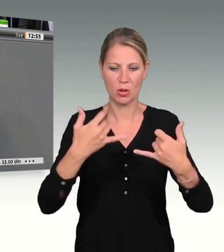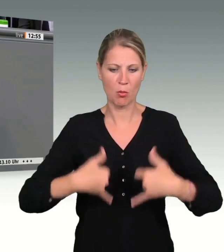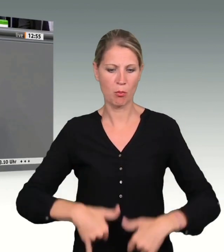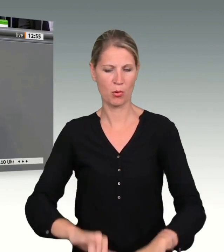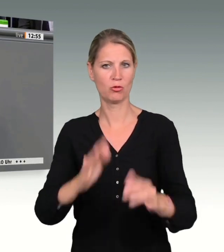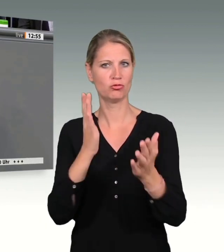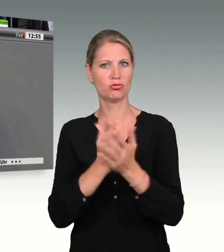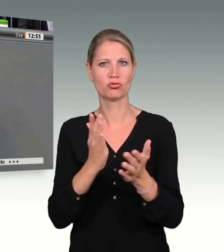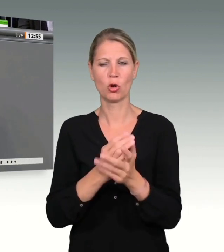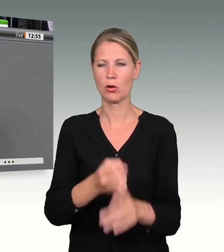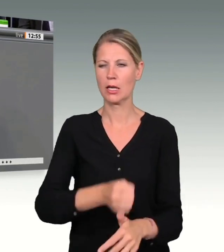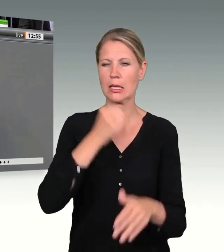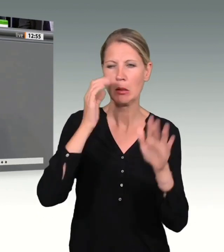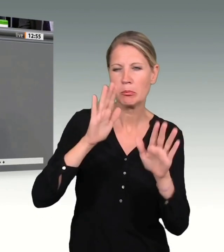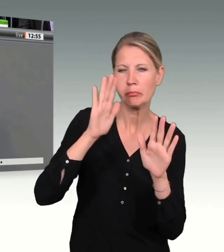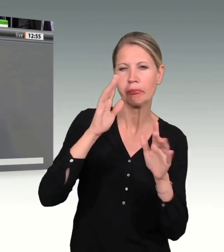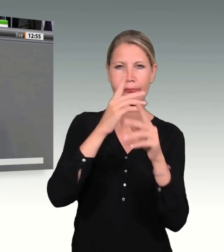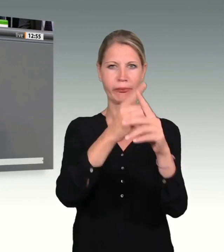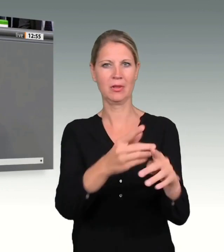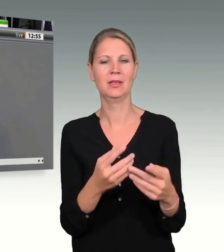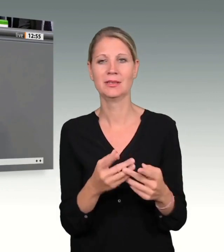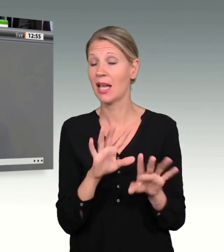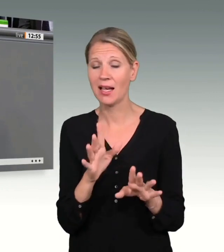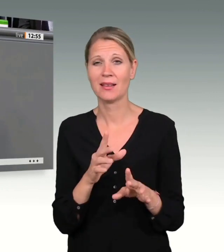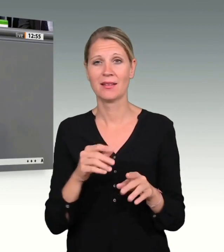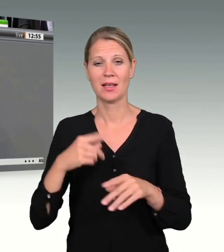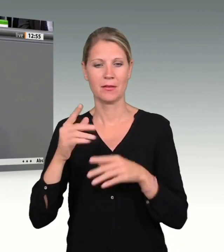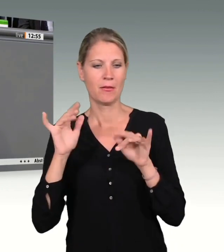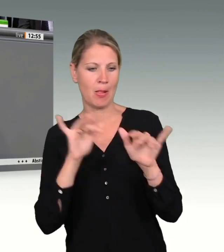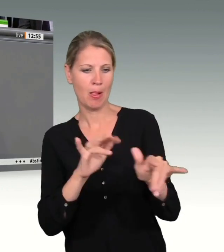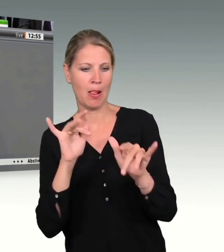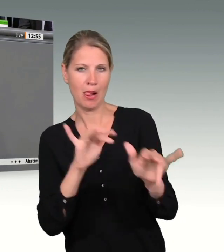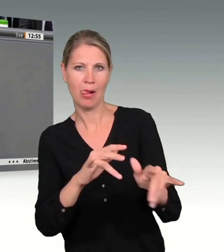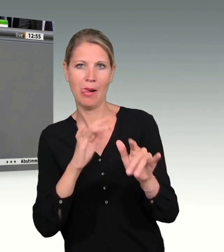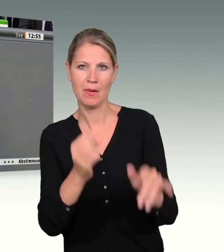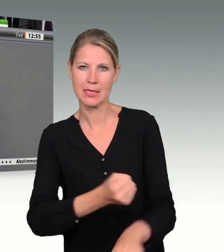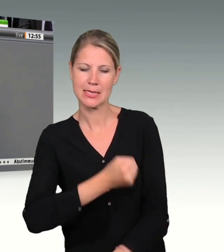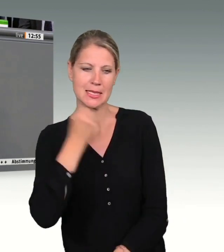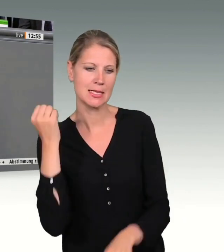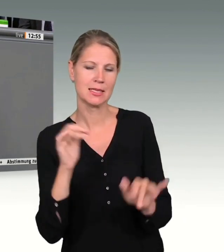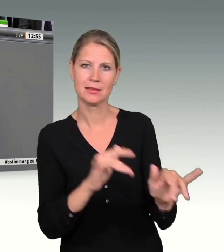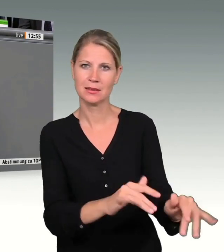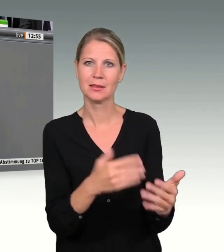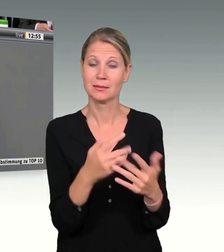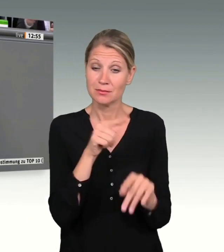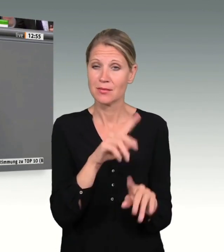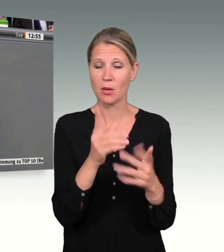werden verführt und radikalisiert. Auch das muss der Staat angehen, damit niemand erst zu einem Gefährder wird.